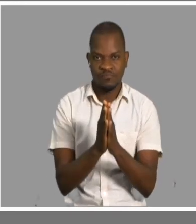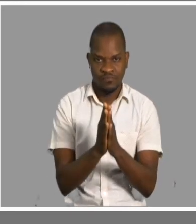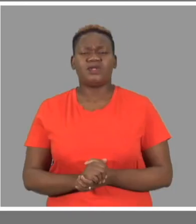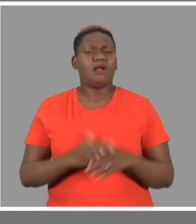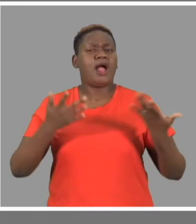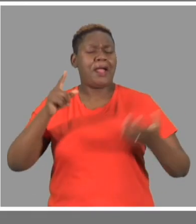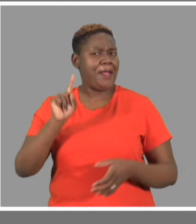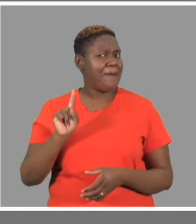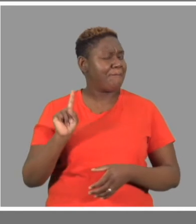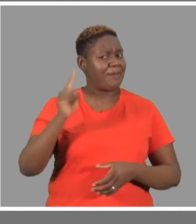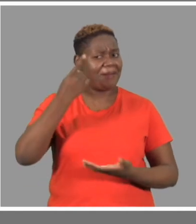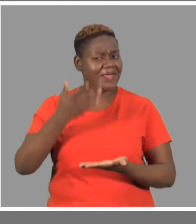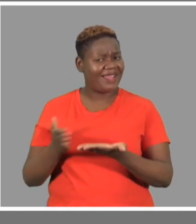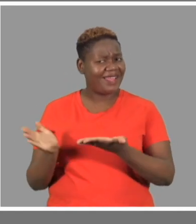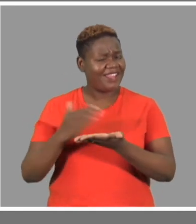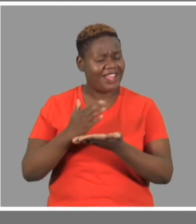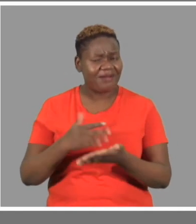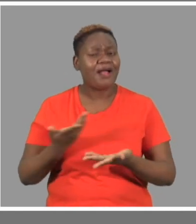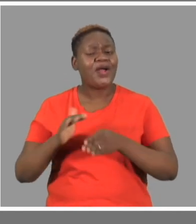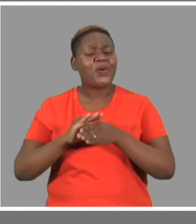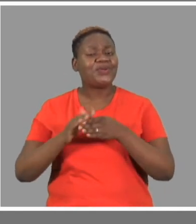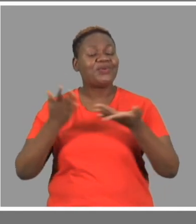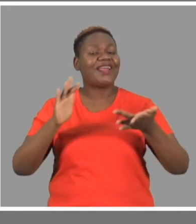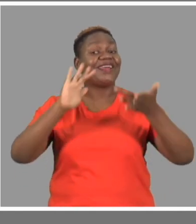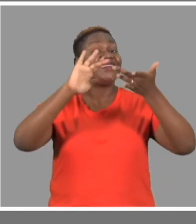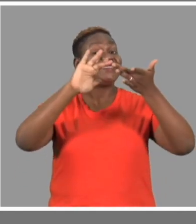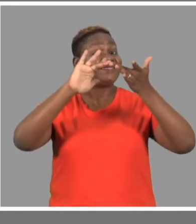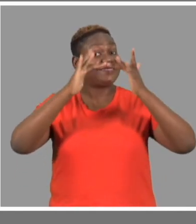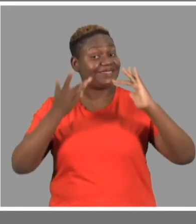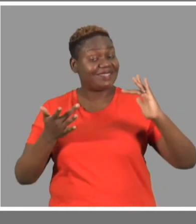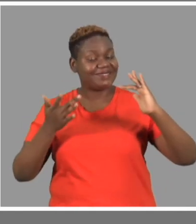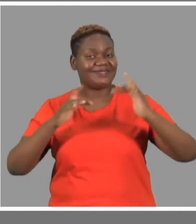Esta é a primeira brochura lançada por esta rede e está disponível na internet.